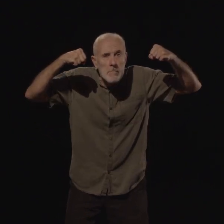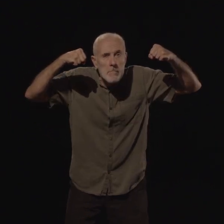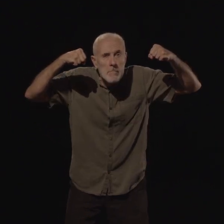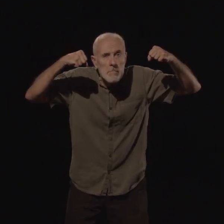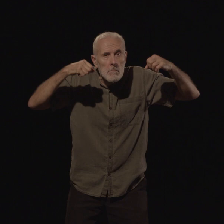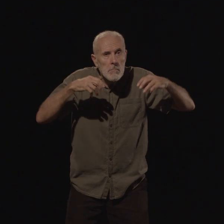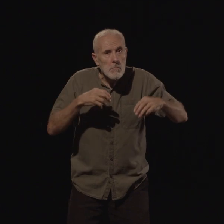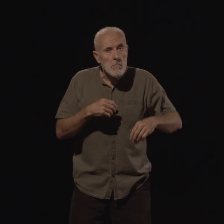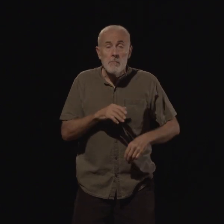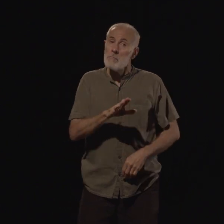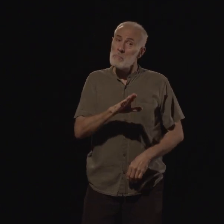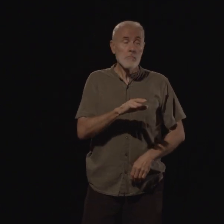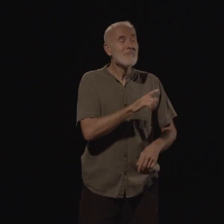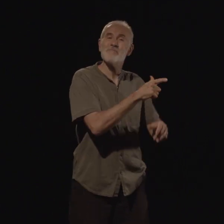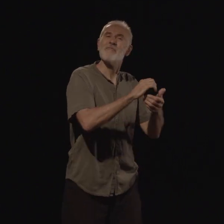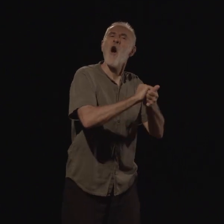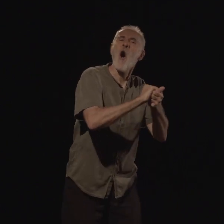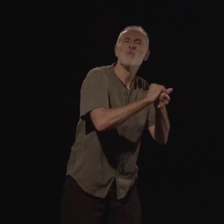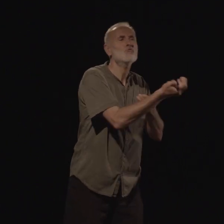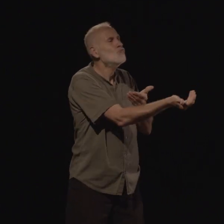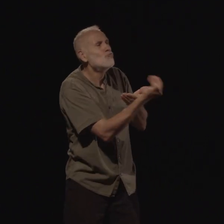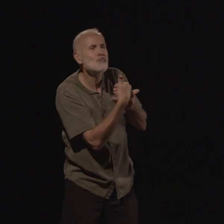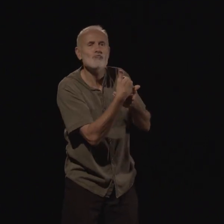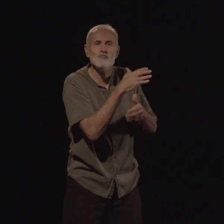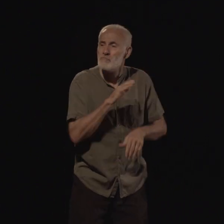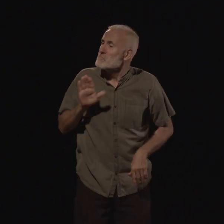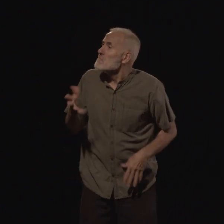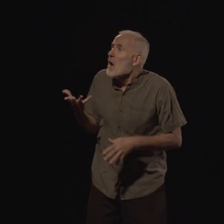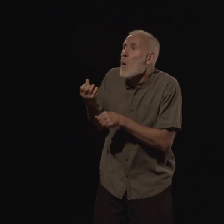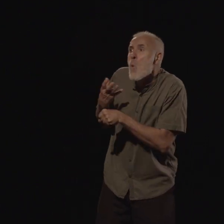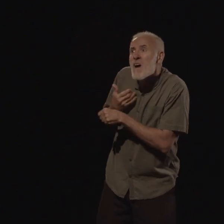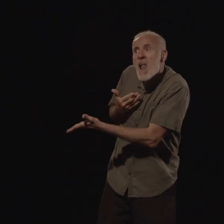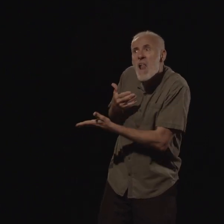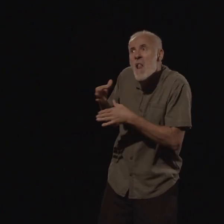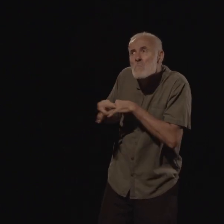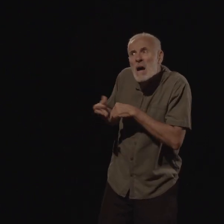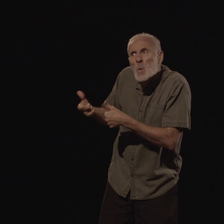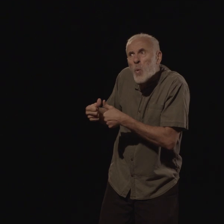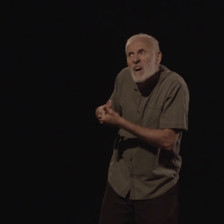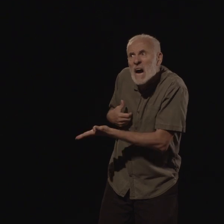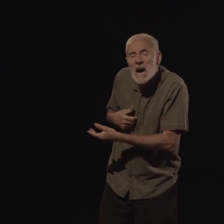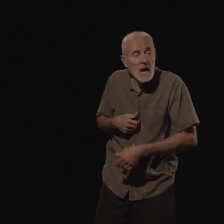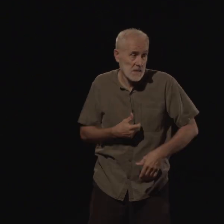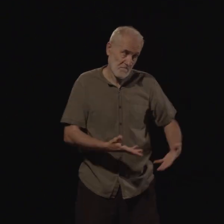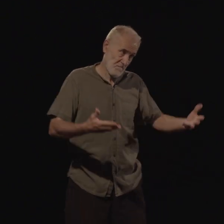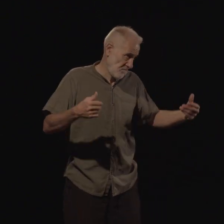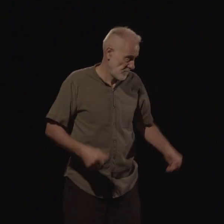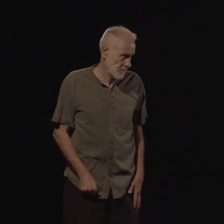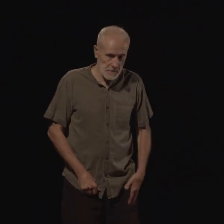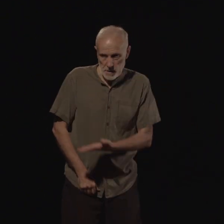Et les gens qui venaient en visite demandaient à la femme des nouvelles de son mari. Et la femme leur expliquait. Eh bien, c'est-à-dire qu'il reste